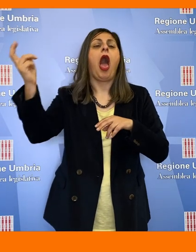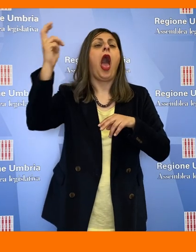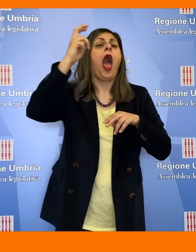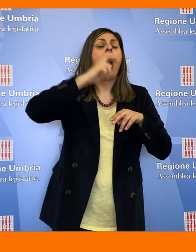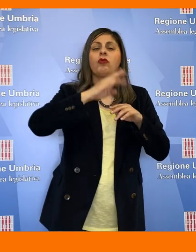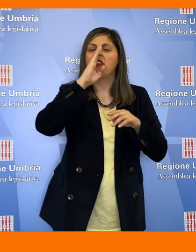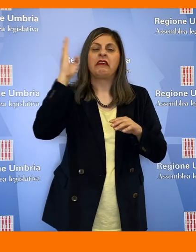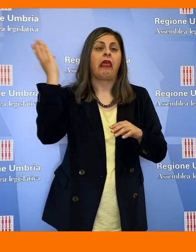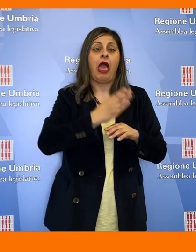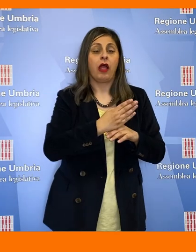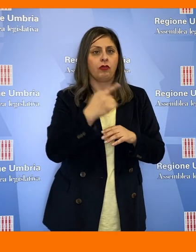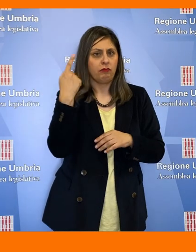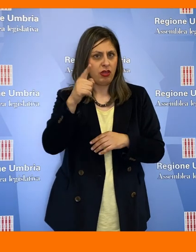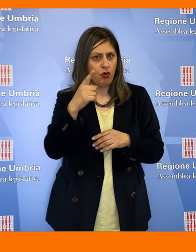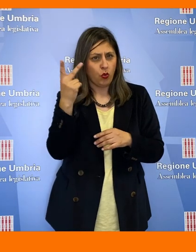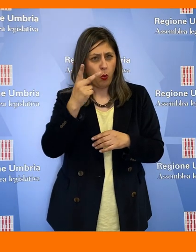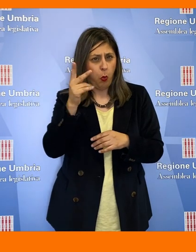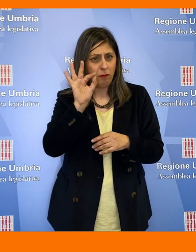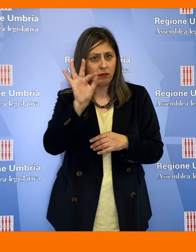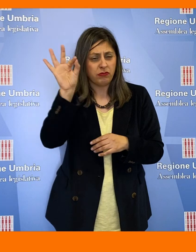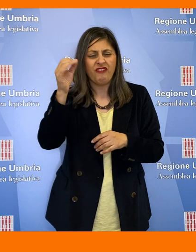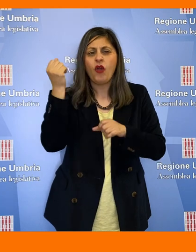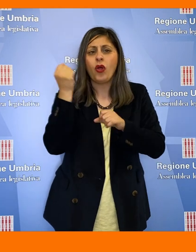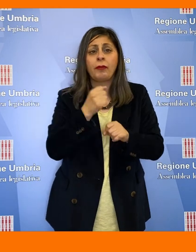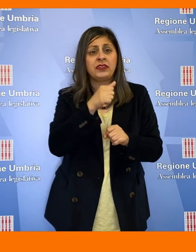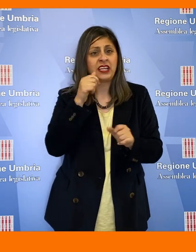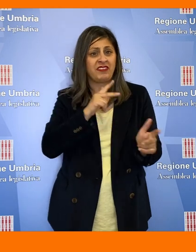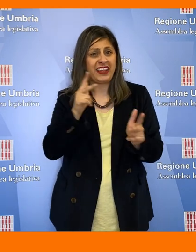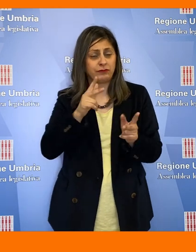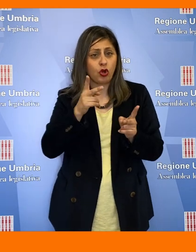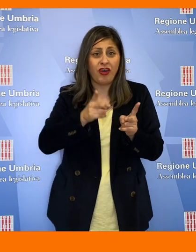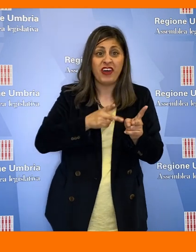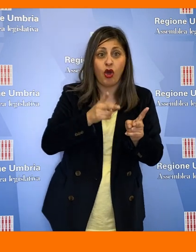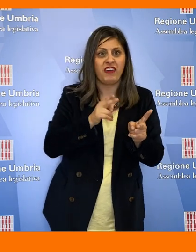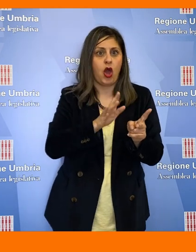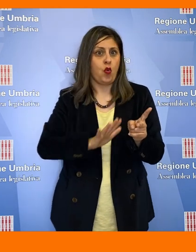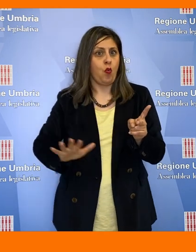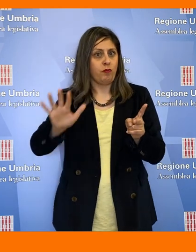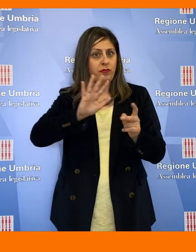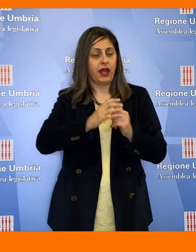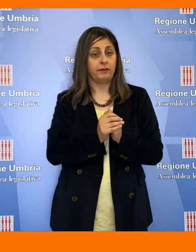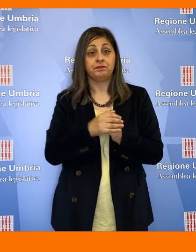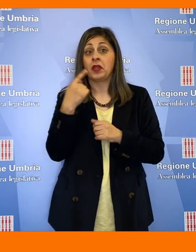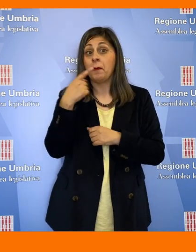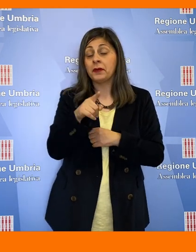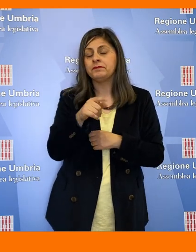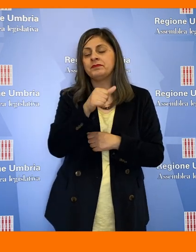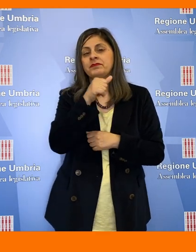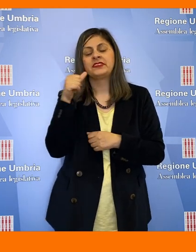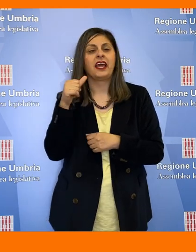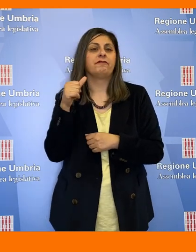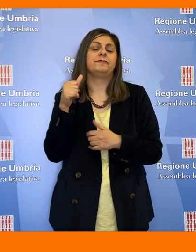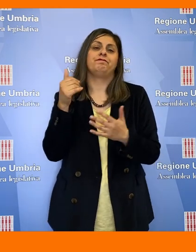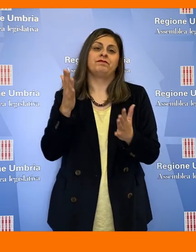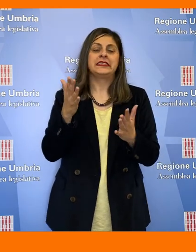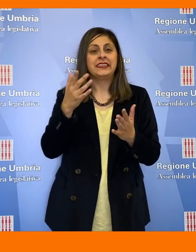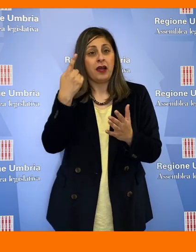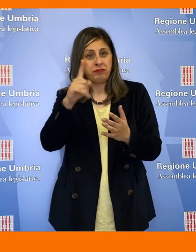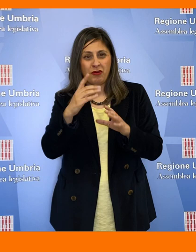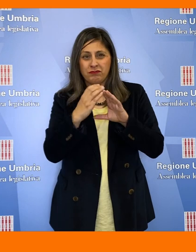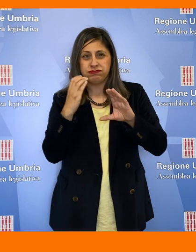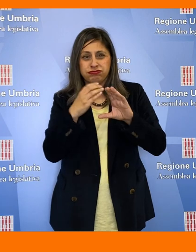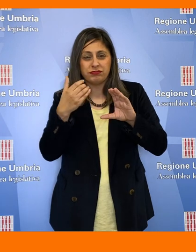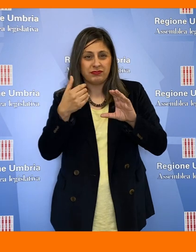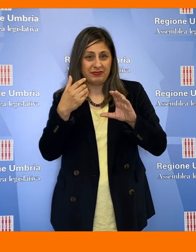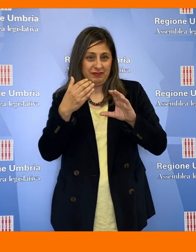Giovanni, nodi fondamentali per il trasporto ferroviario nell'Umbria. A tal fine occorre prevedere, in sostituzione